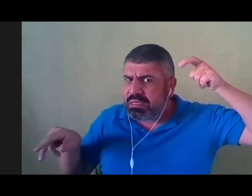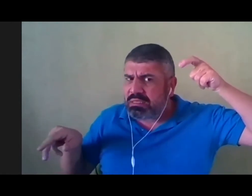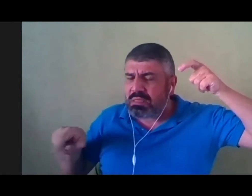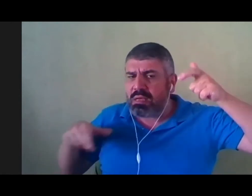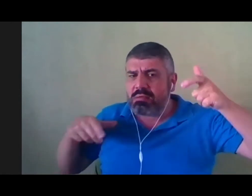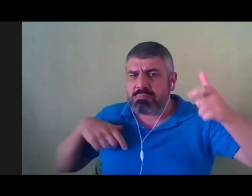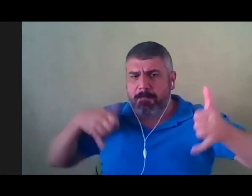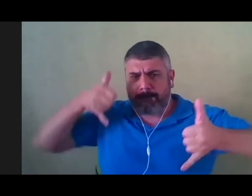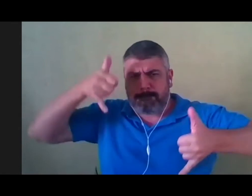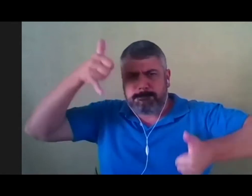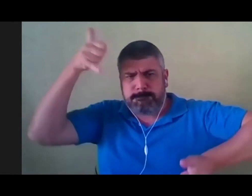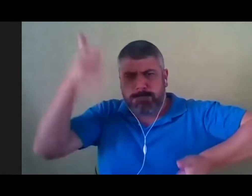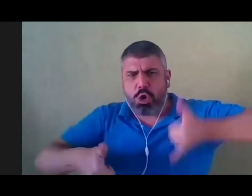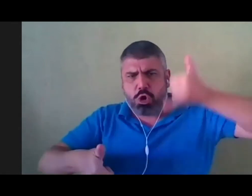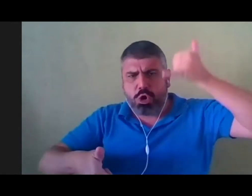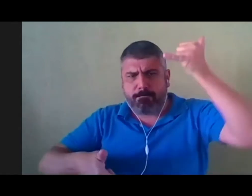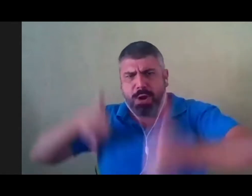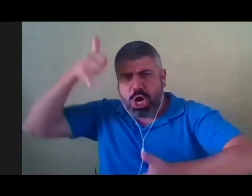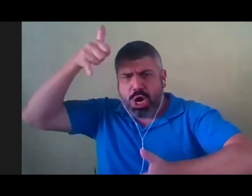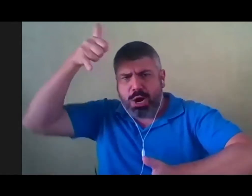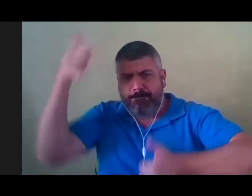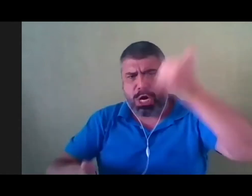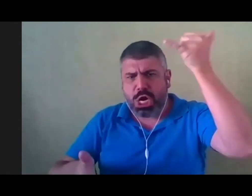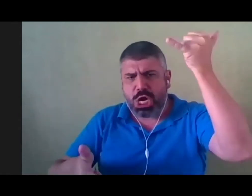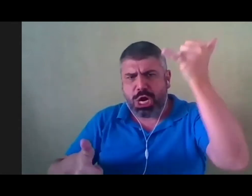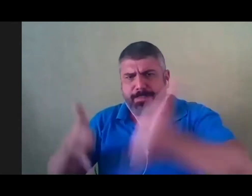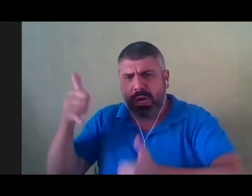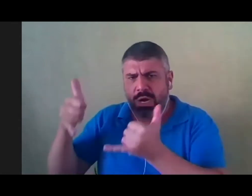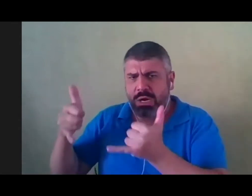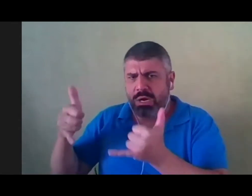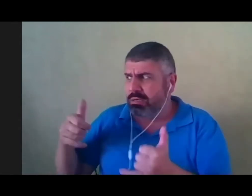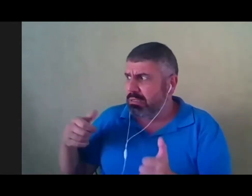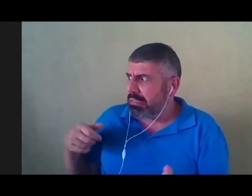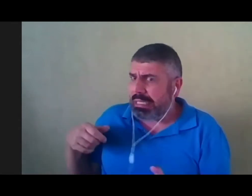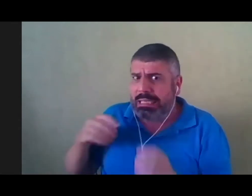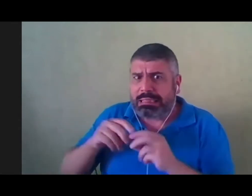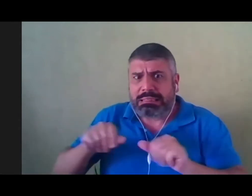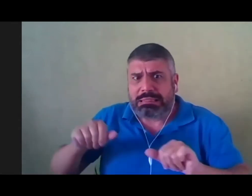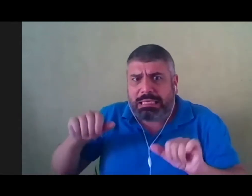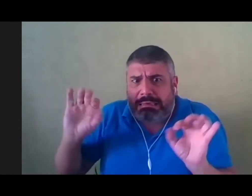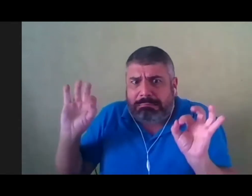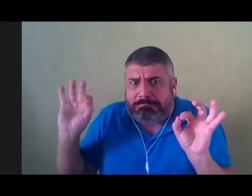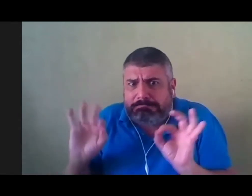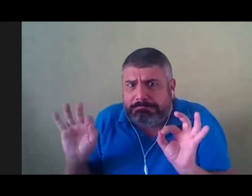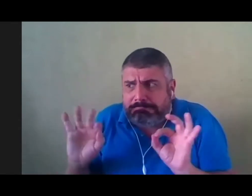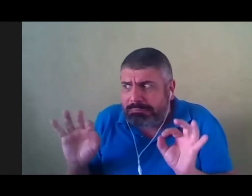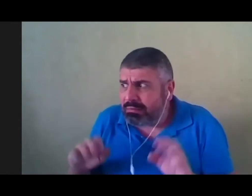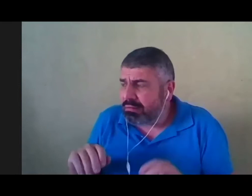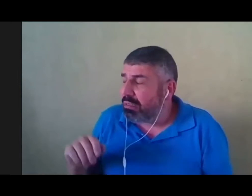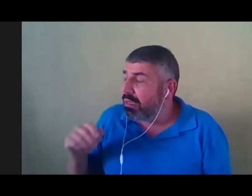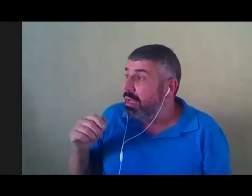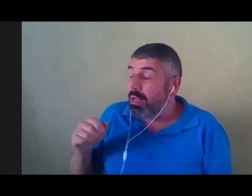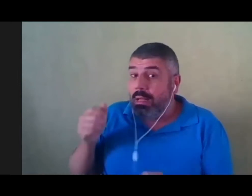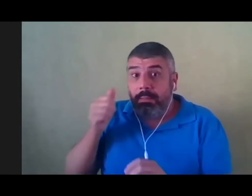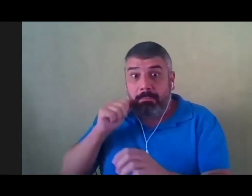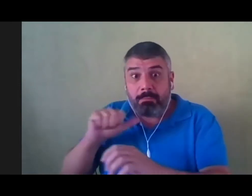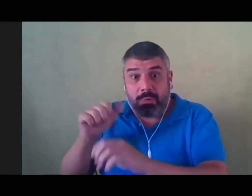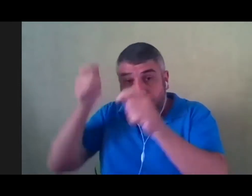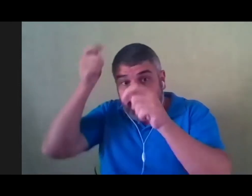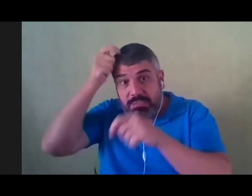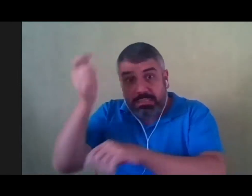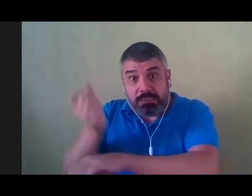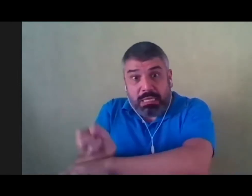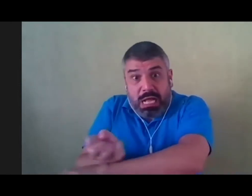que pisava no solo, machucando a mãe terra. Ela ficou arrepiada e seu choro veio a face.